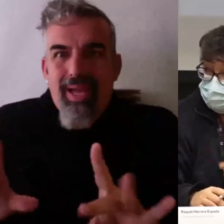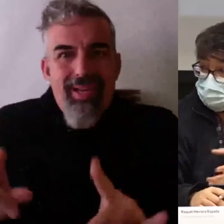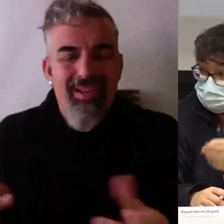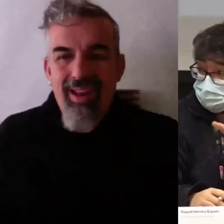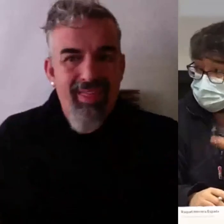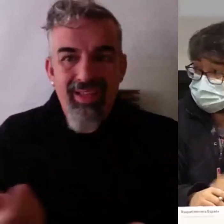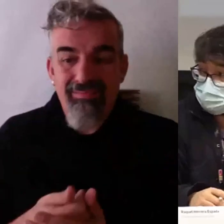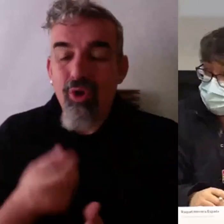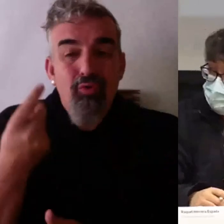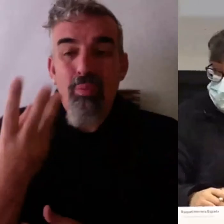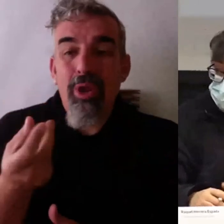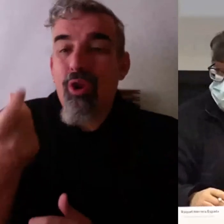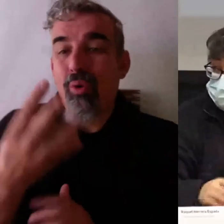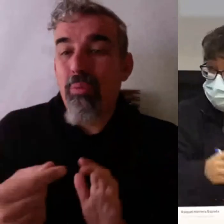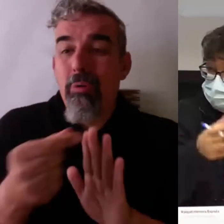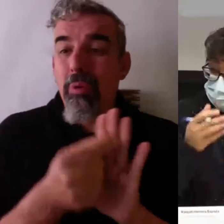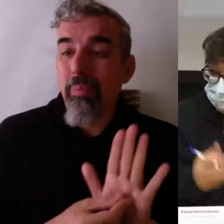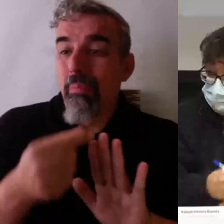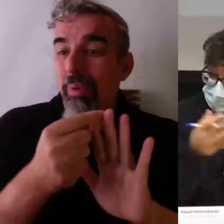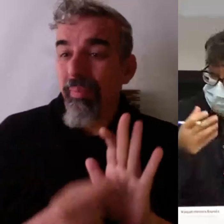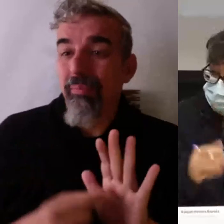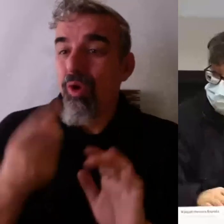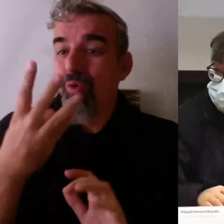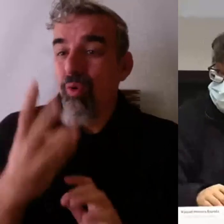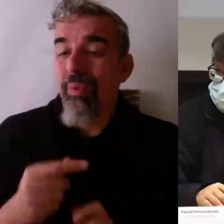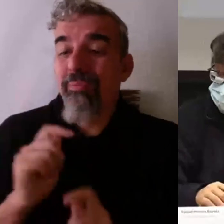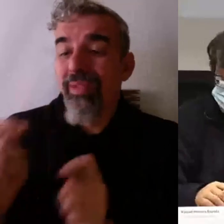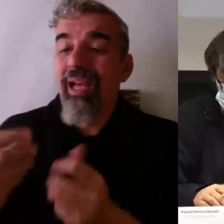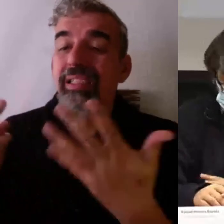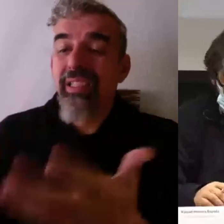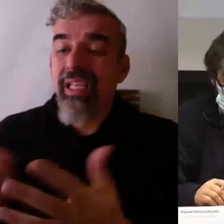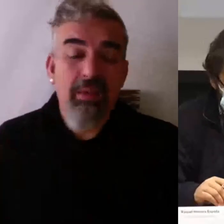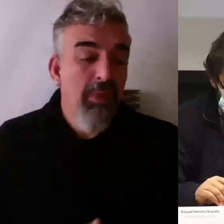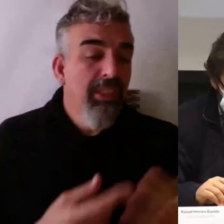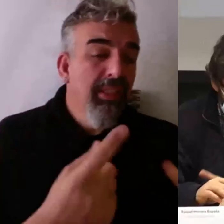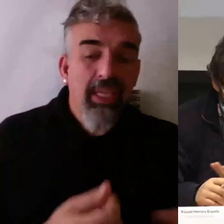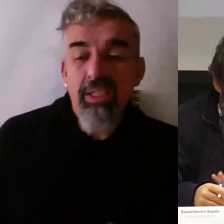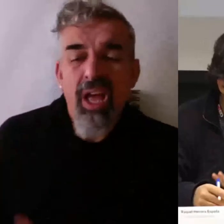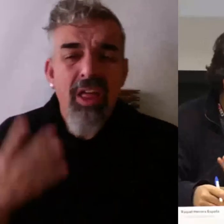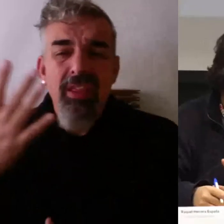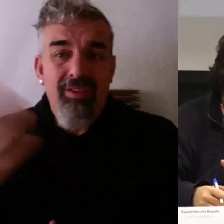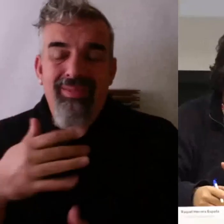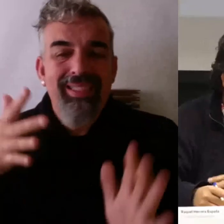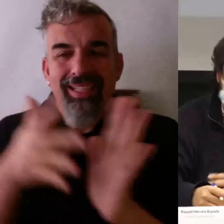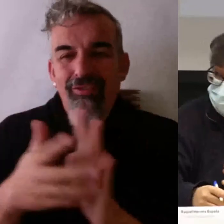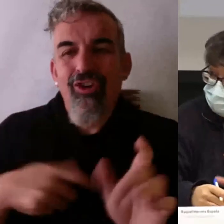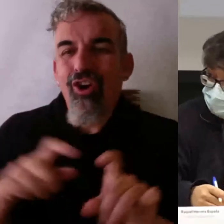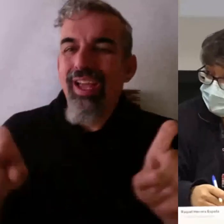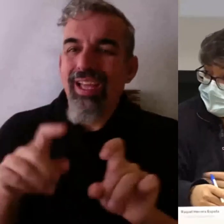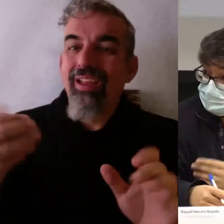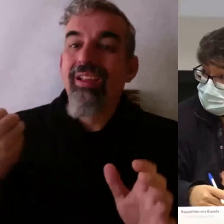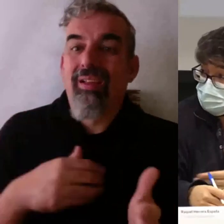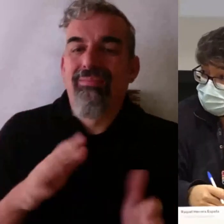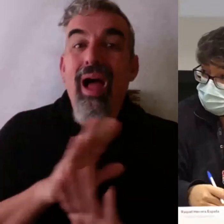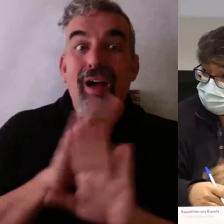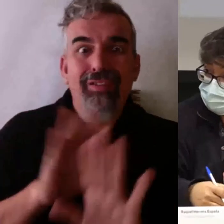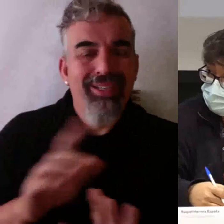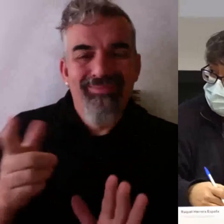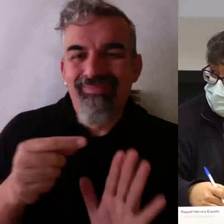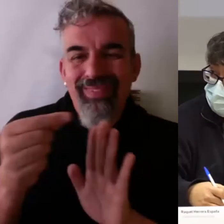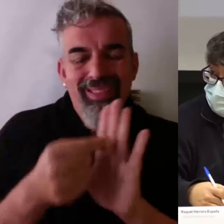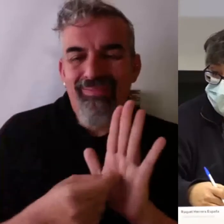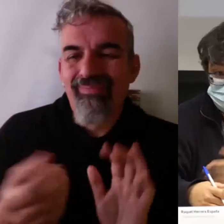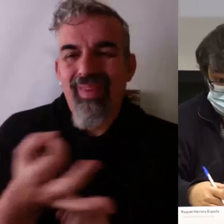sacar números y ponerlos en una hoja que digan que tú eres ingeniero. Pues yo creo que eso no sé, sinceramente no sé muy bien cómo romperlo porque ya digo que